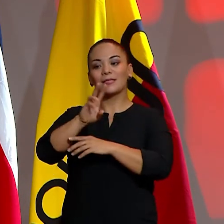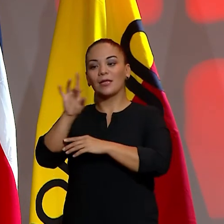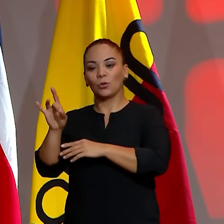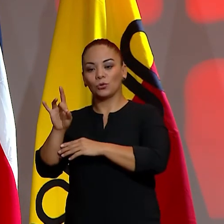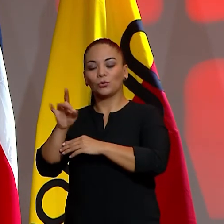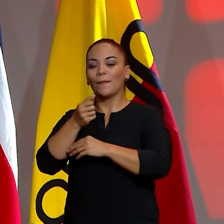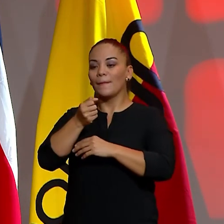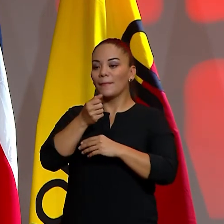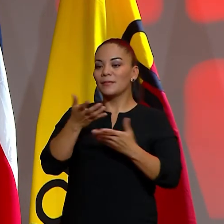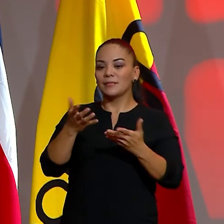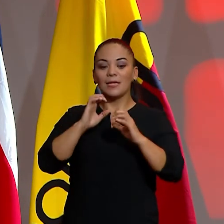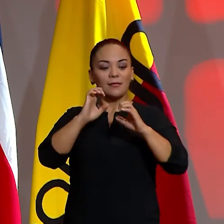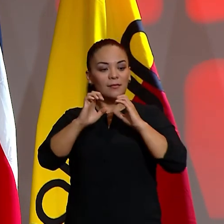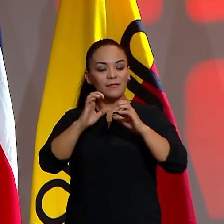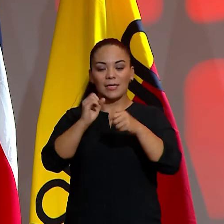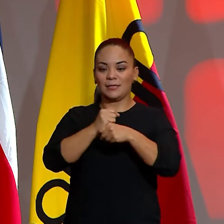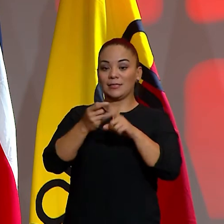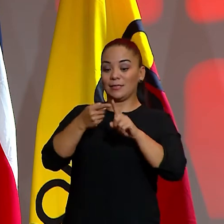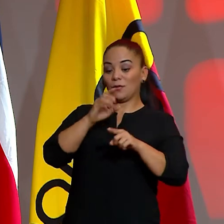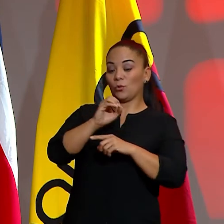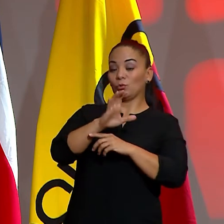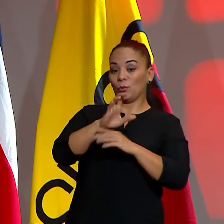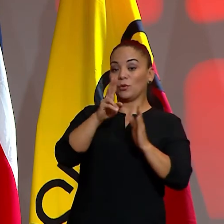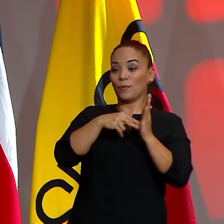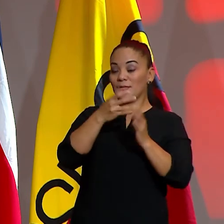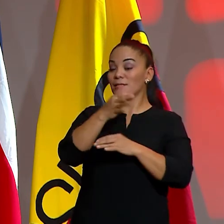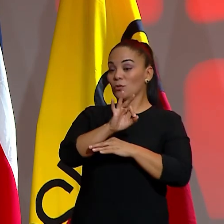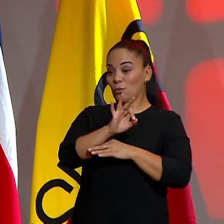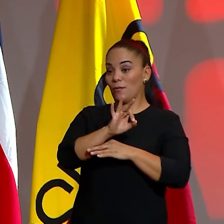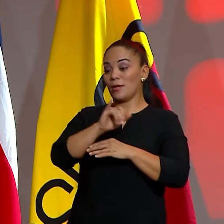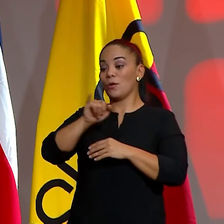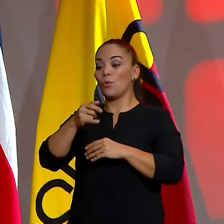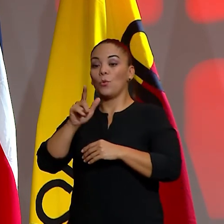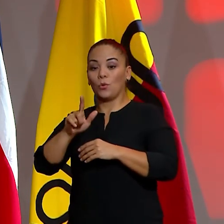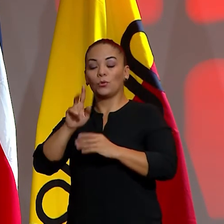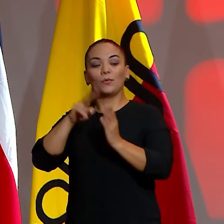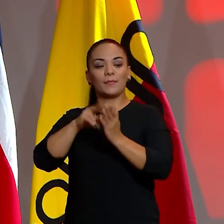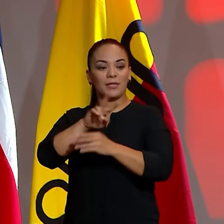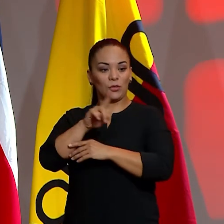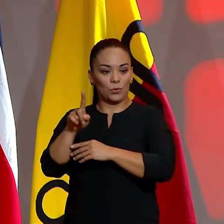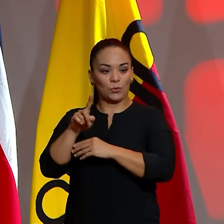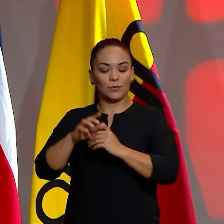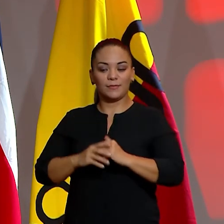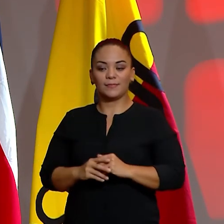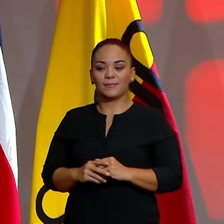entrevistas realizadas en octubre del 2019 y julio del 2021.